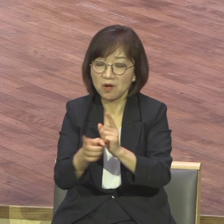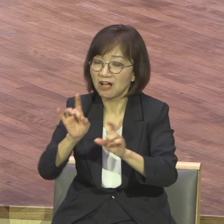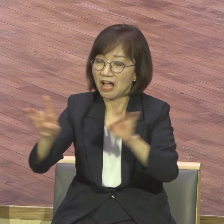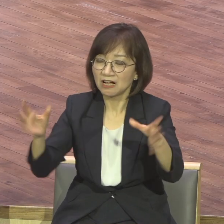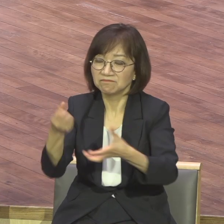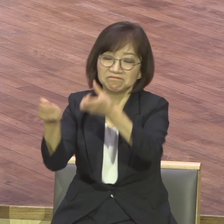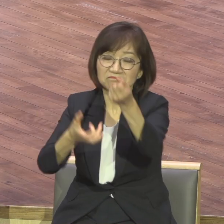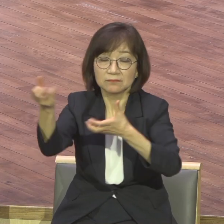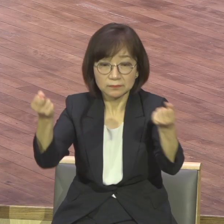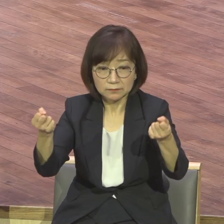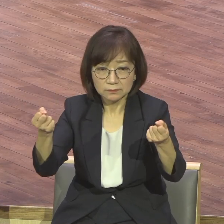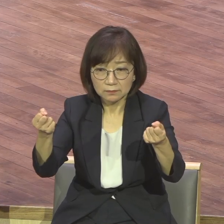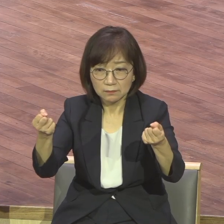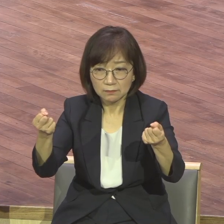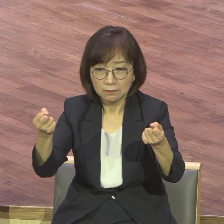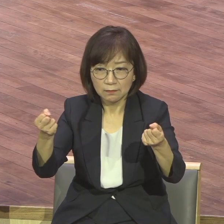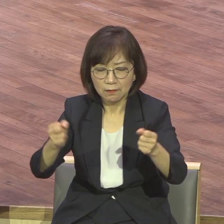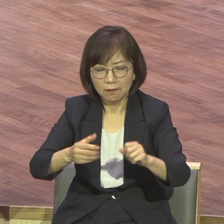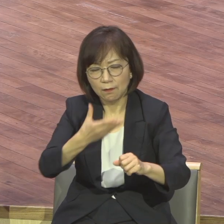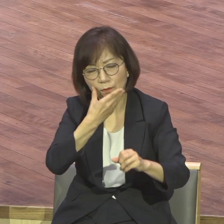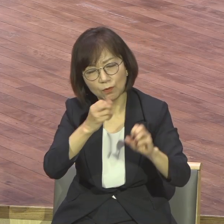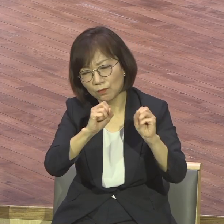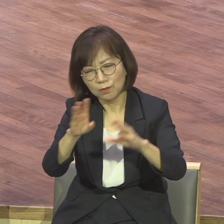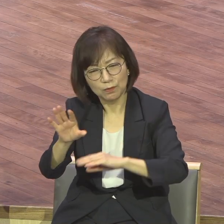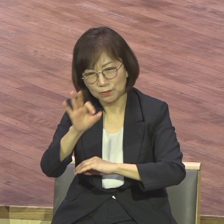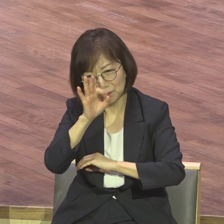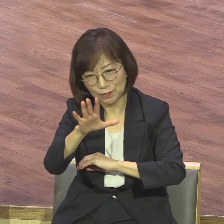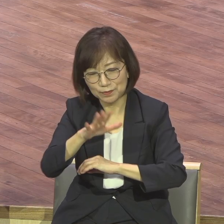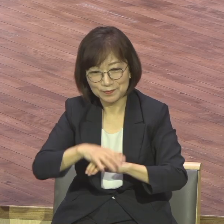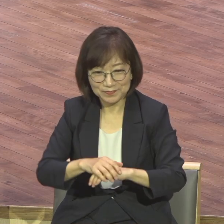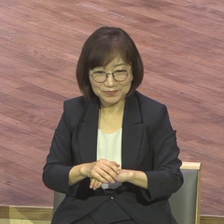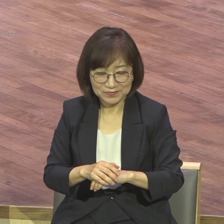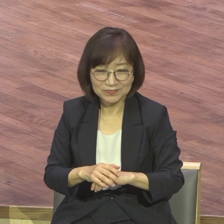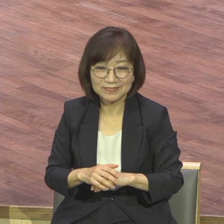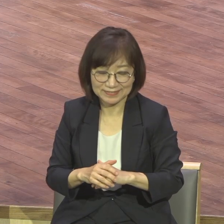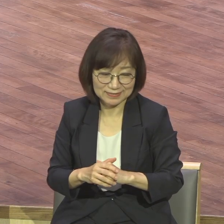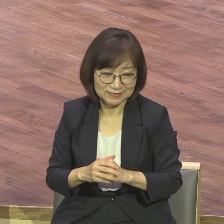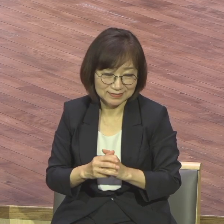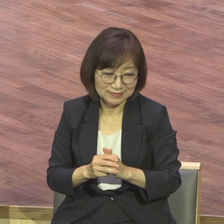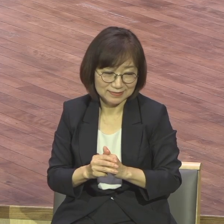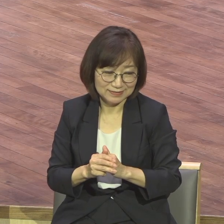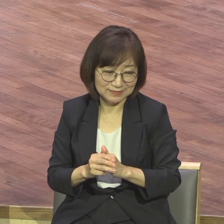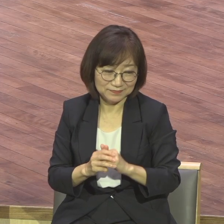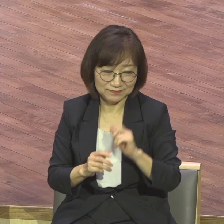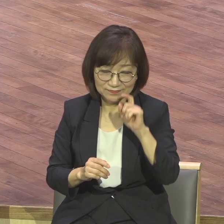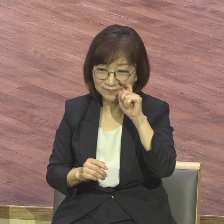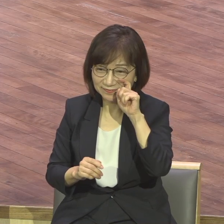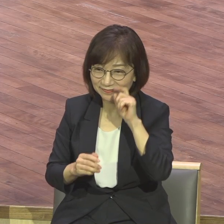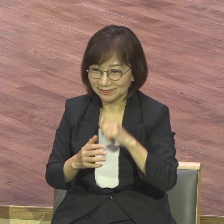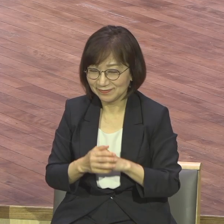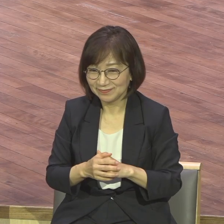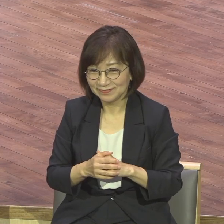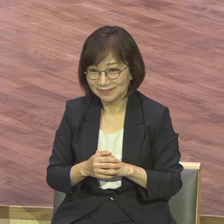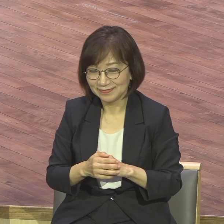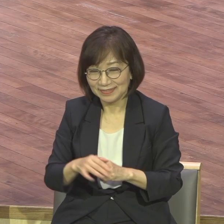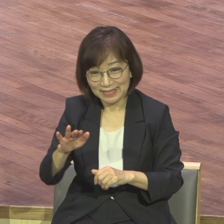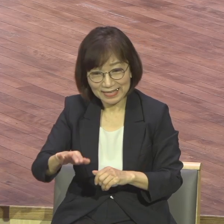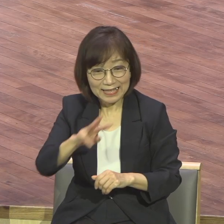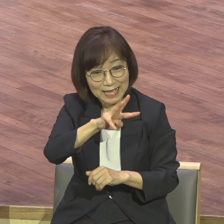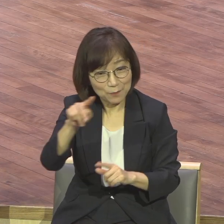하나님 음성으로 들으시기 바랍니다 지금까지 우리에게 그랬어요 지금까지 우리에게 모습이 이랬습니다